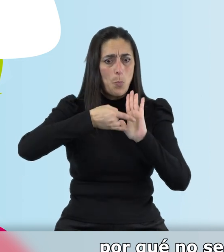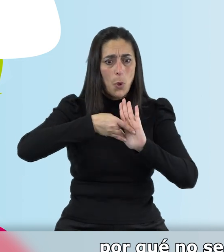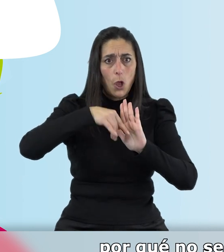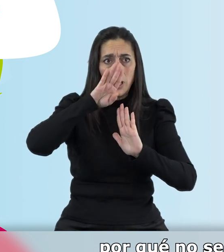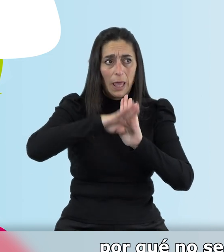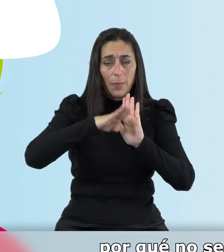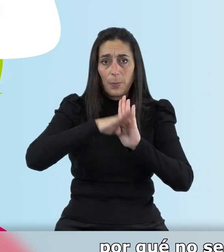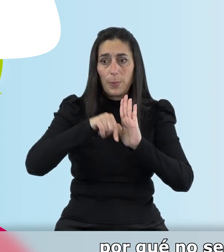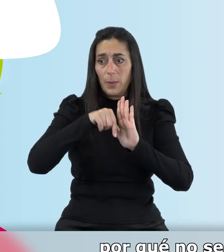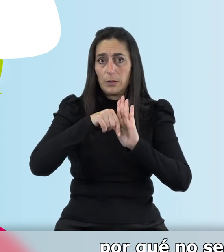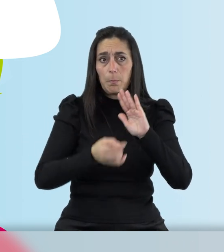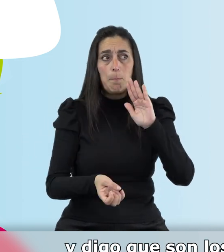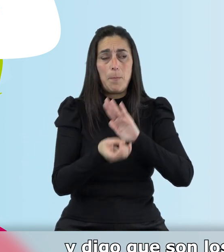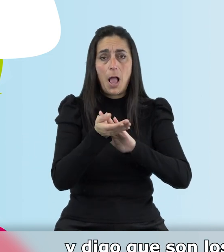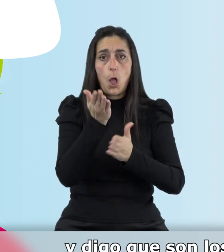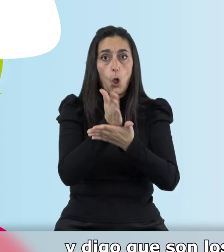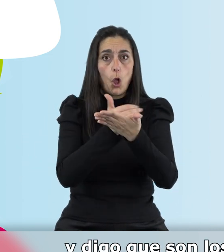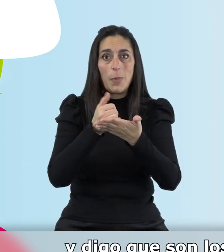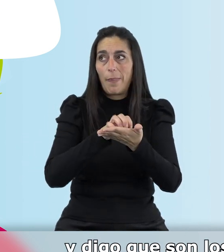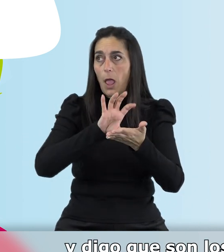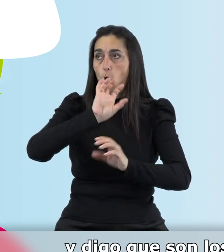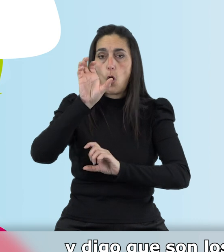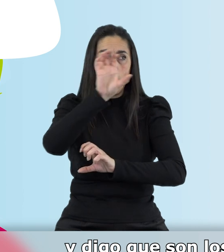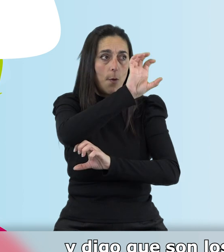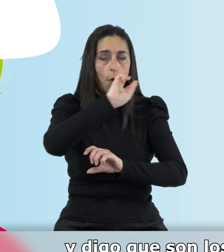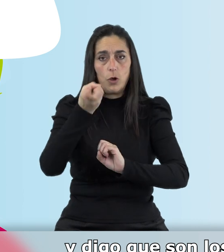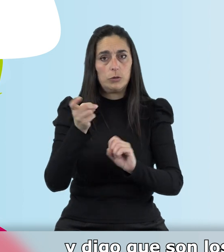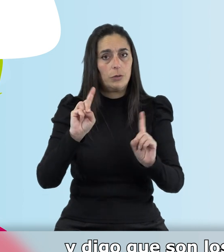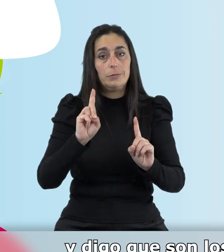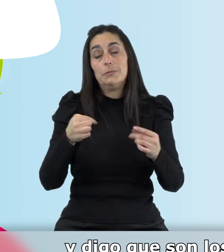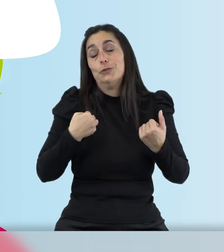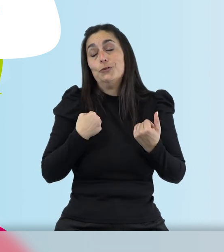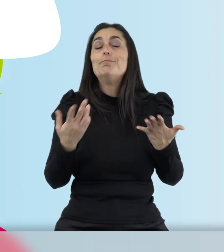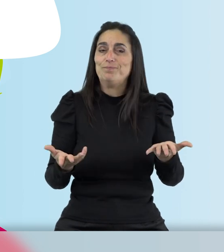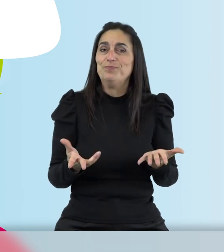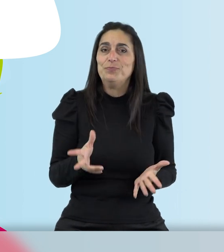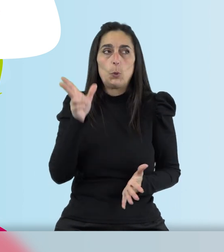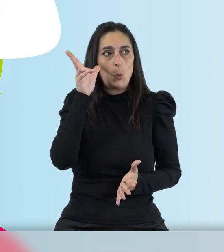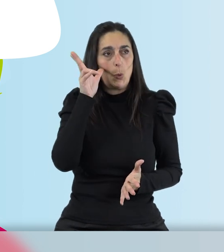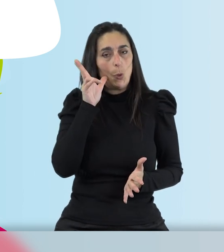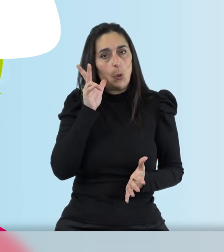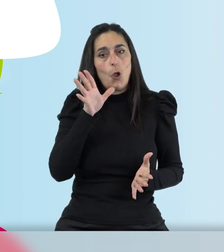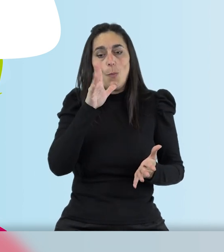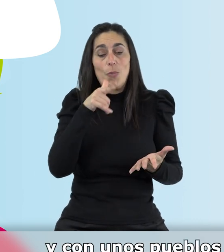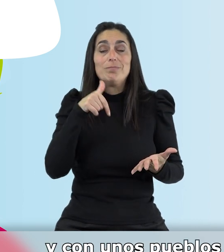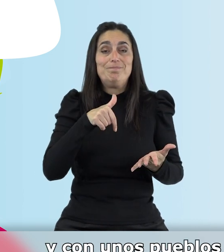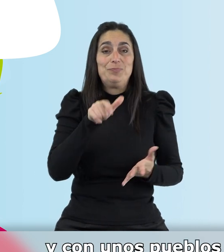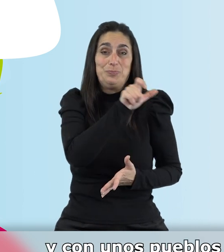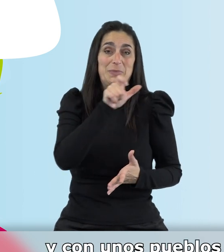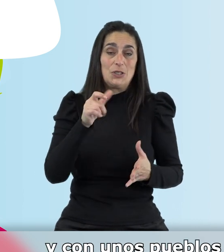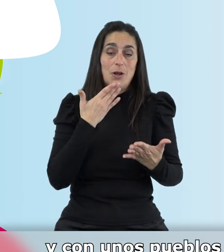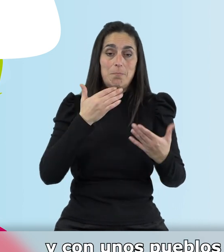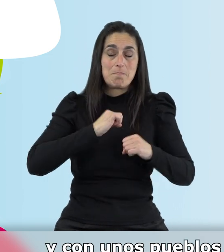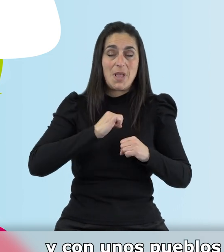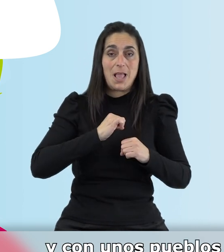qué no se ejecuta en otras comunidades y digo que son los privilegios de pertenecer a una comunidad que tiene tantas personas mayores y